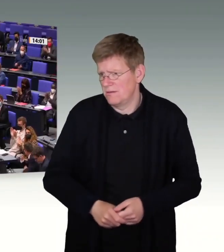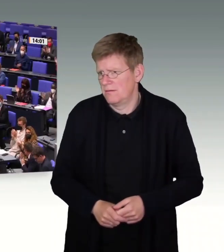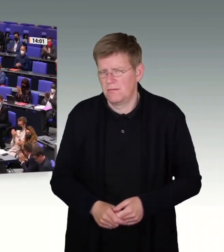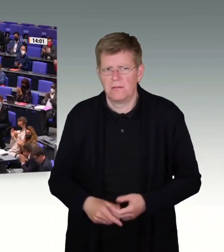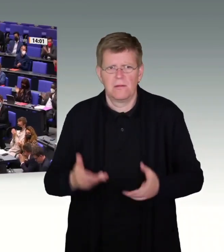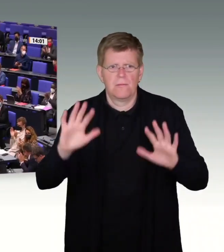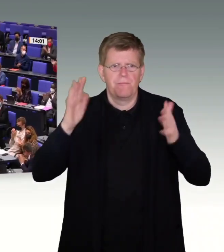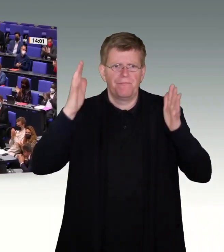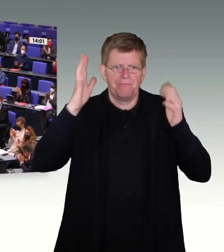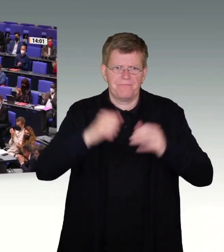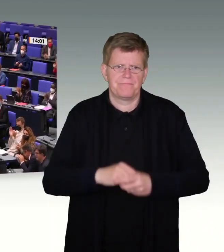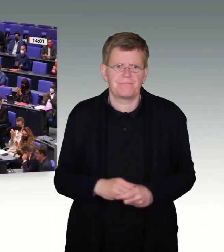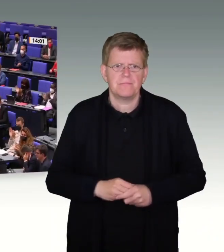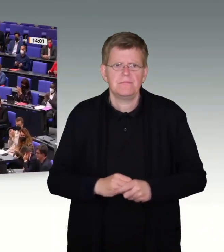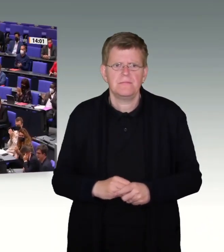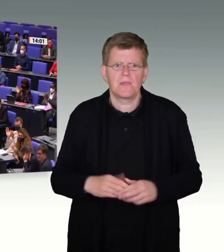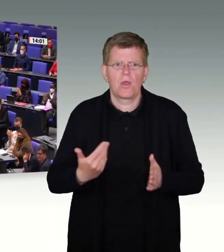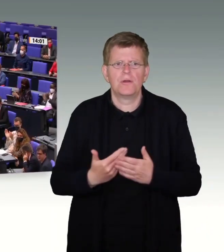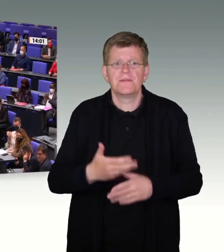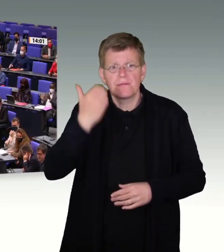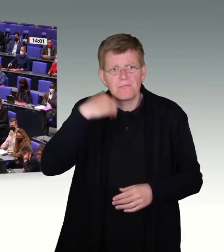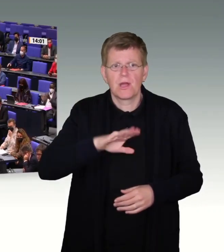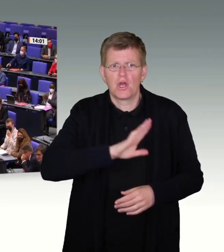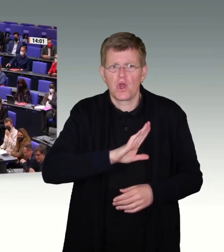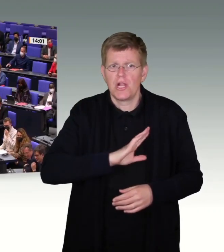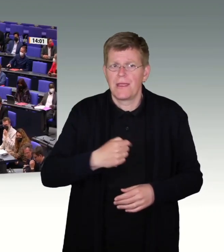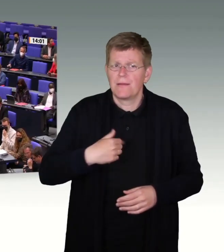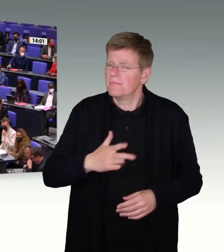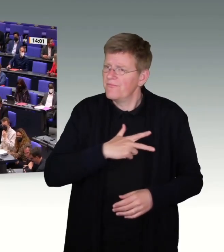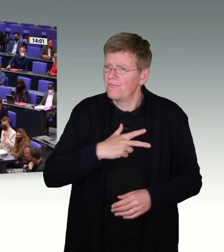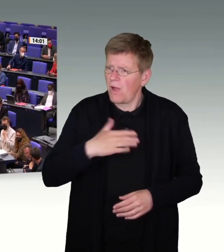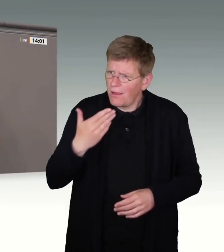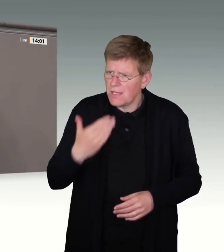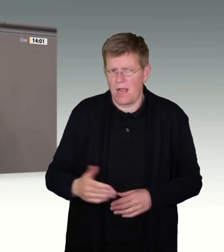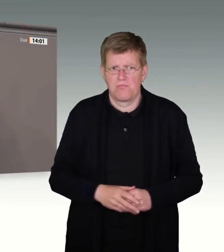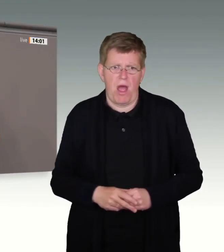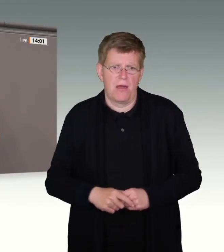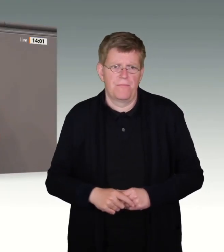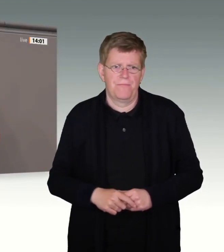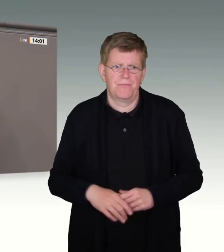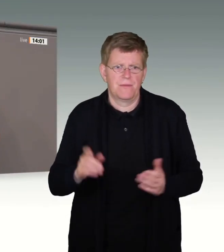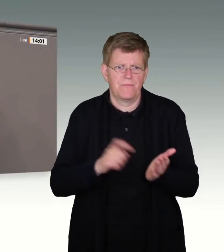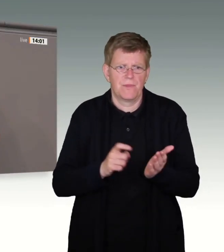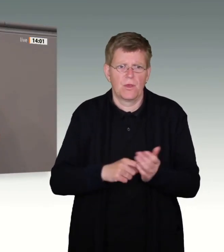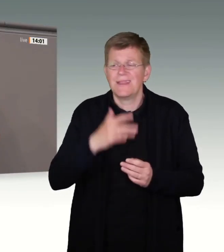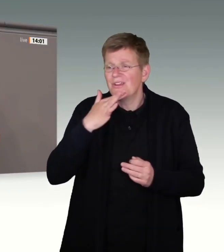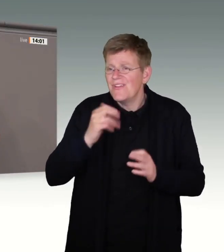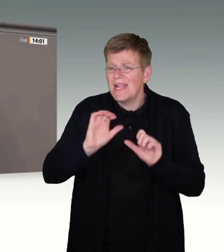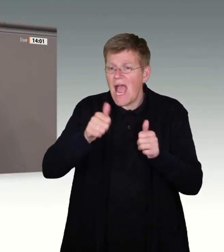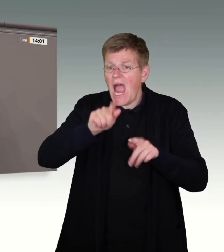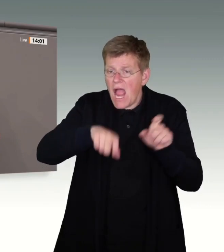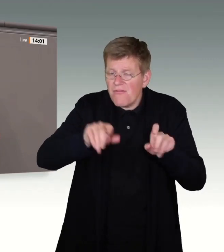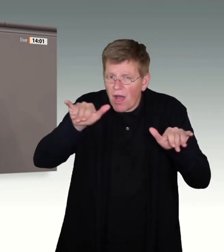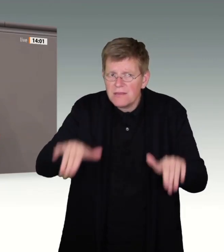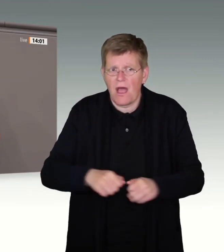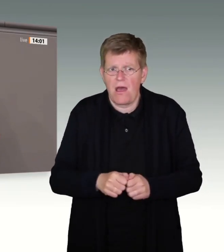Und dafür, liebe Kolleginnen und Kollegen, bin ich sehr dankbar. Denn dank der vielen Helferinnen und Helfer konnte